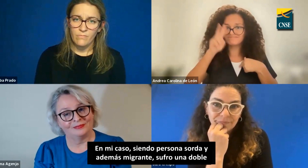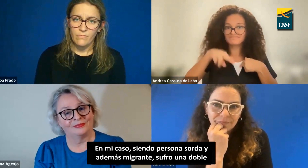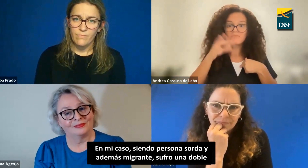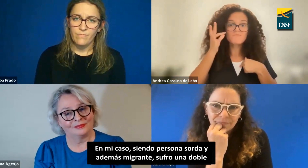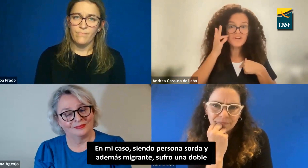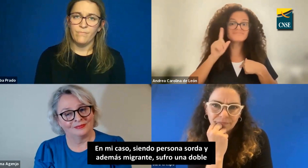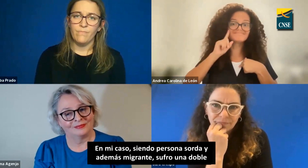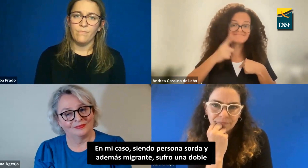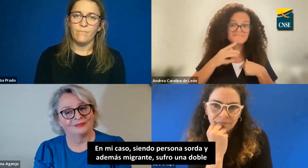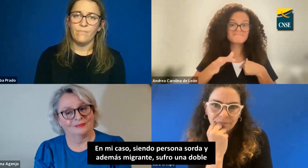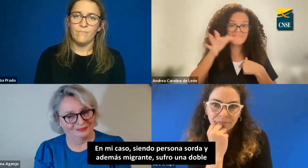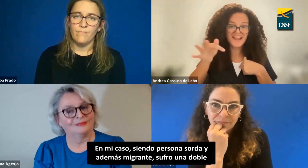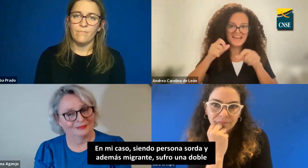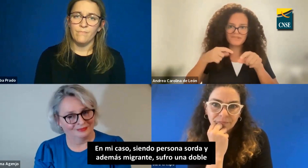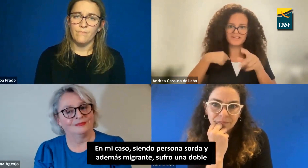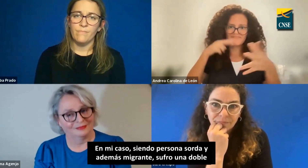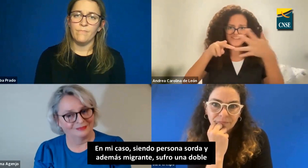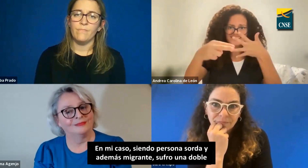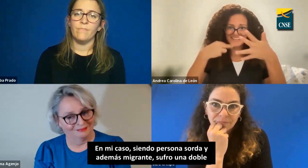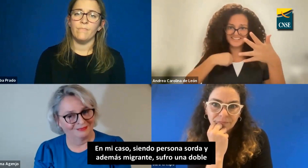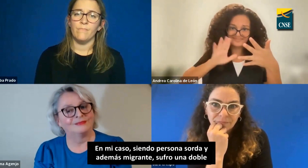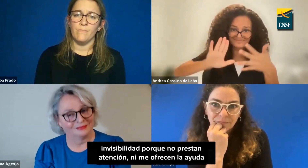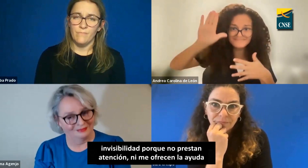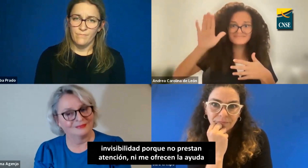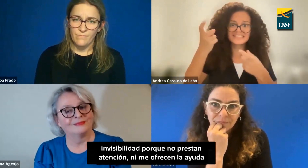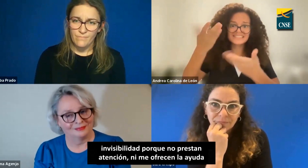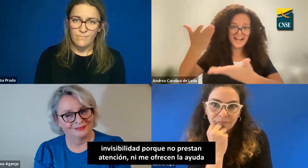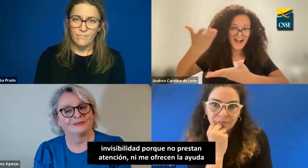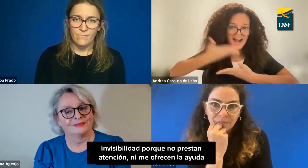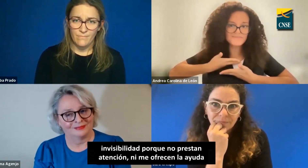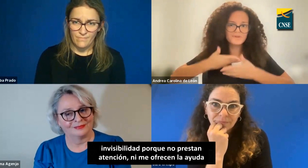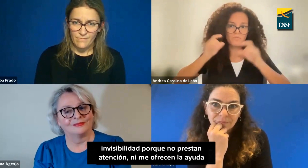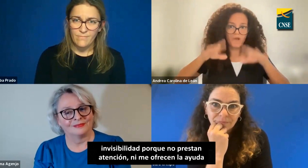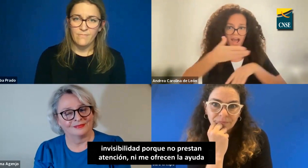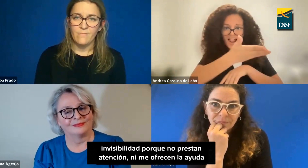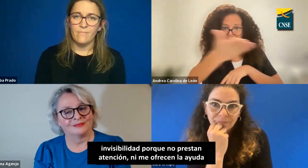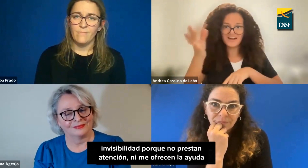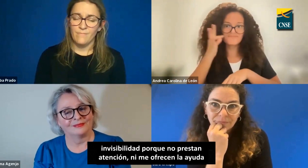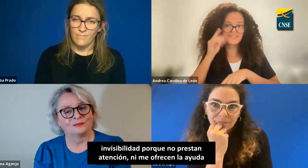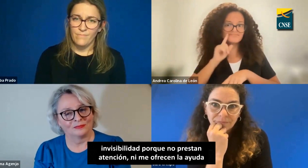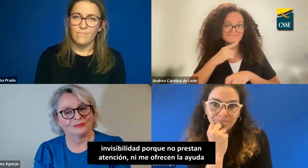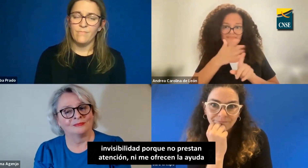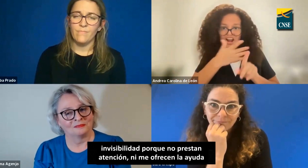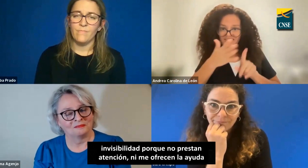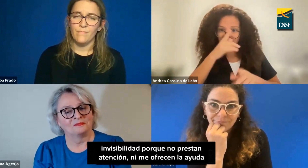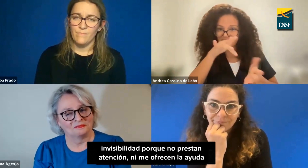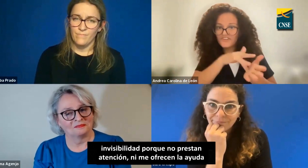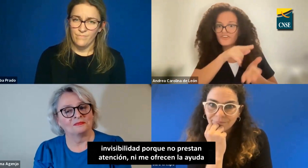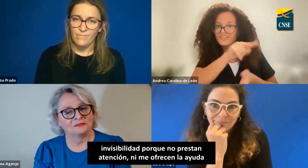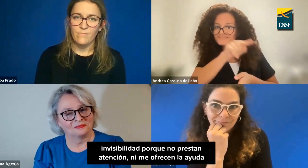caso, siendo persona sorda y además migrante, sufro una doble invisibilidad porque no prestan atención ni me ofrecen la